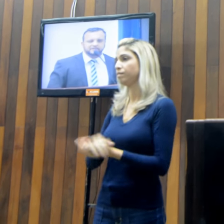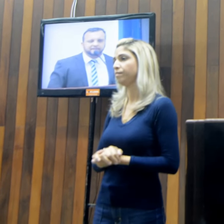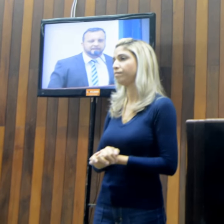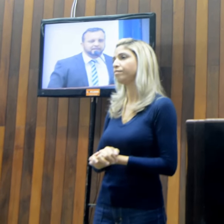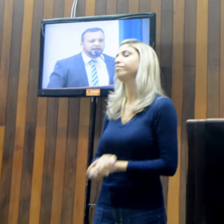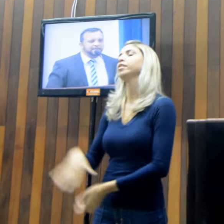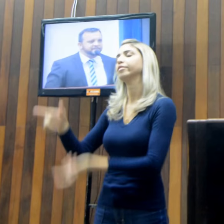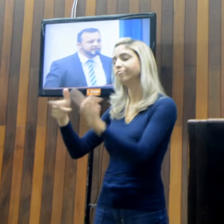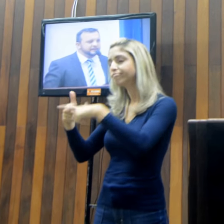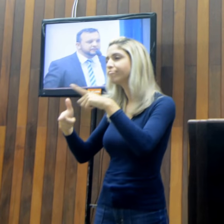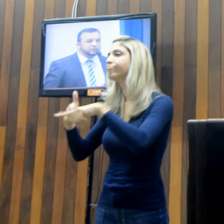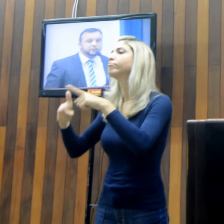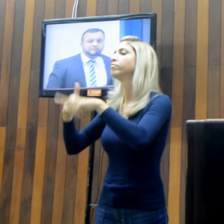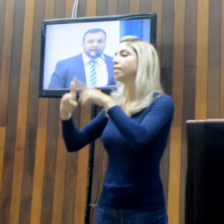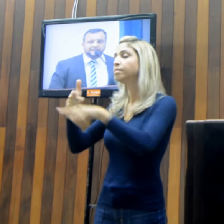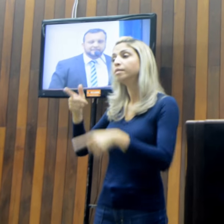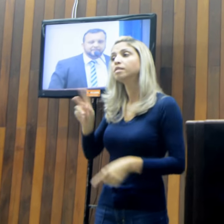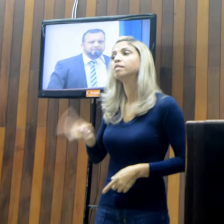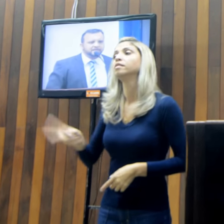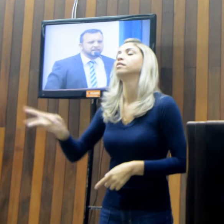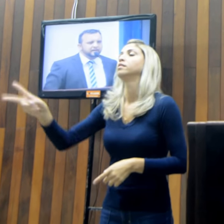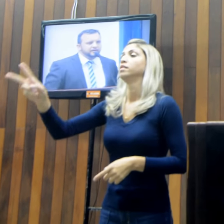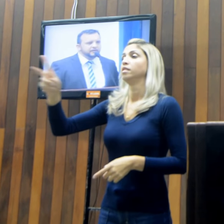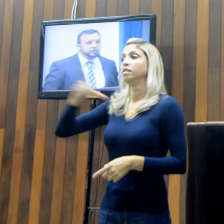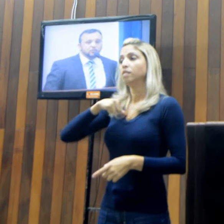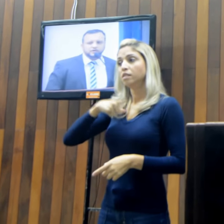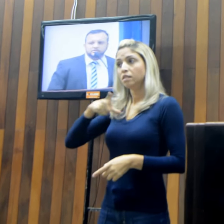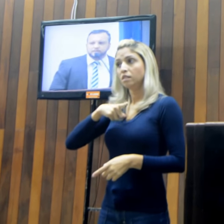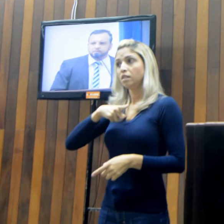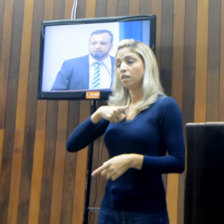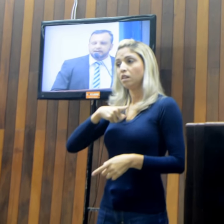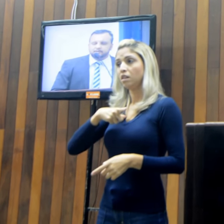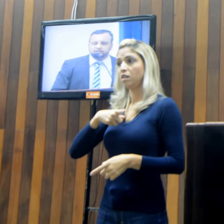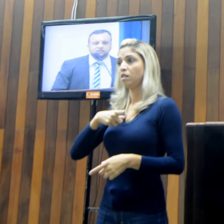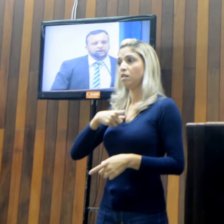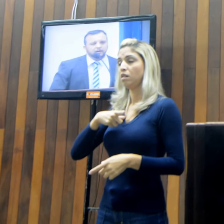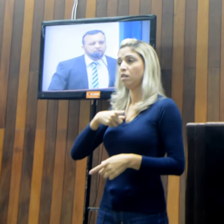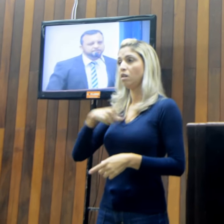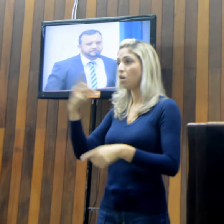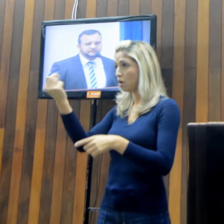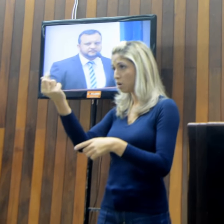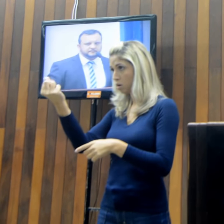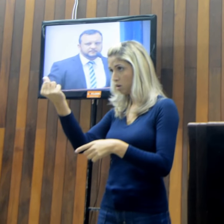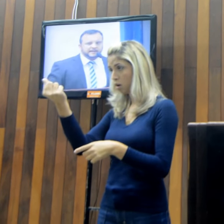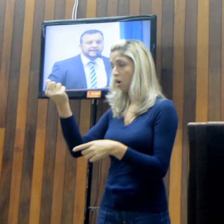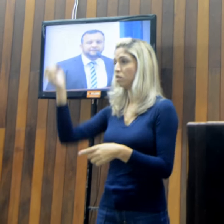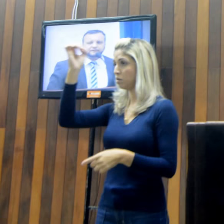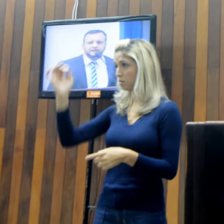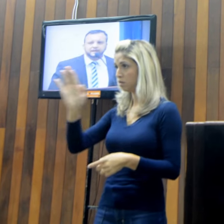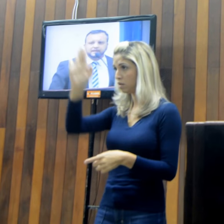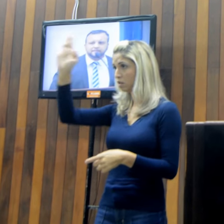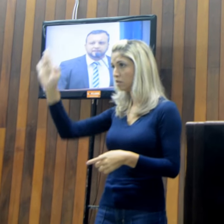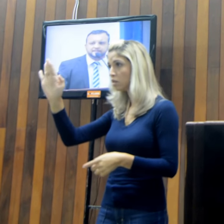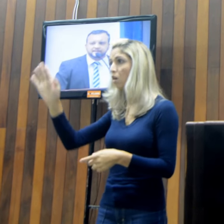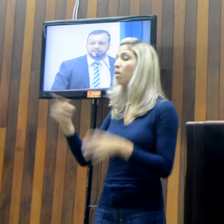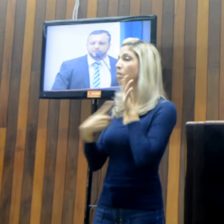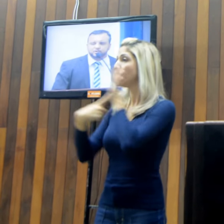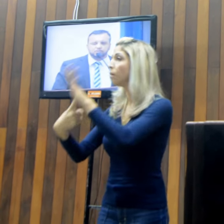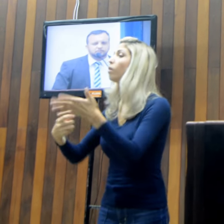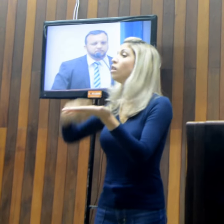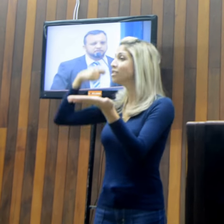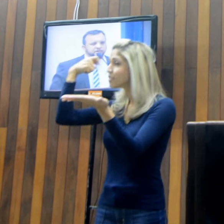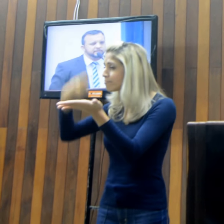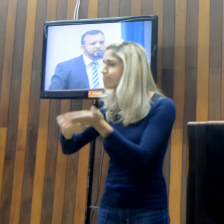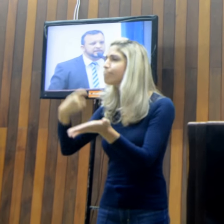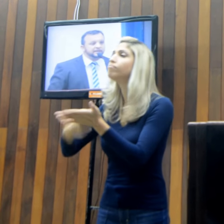teremos que enfrentar muito em breve, que o Código Tributário Nacional, ele afirma que a fixação de